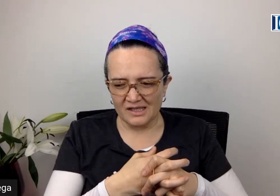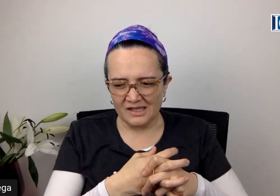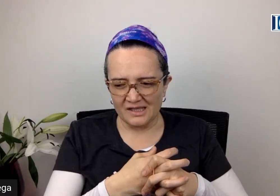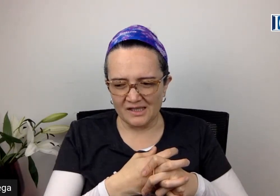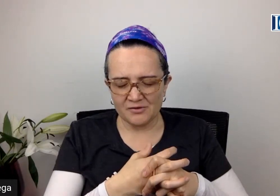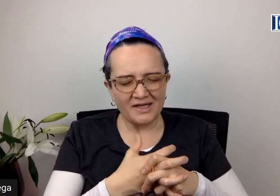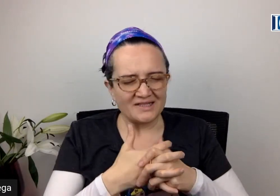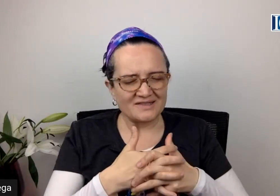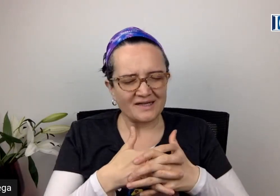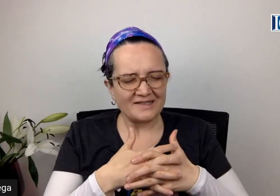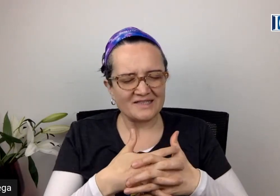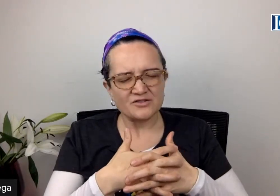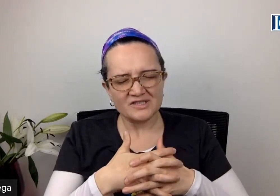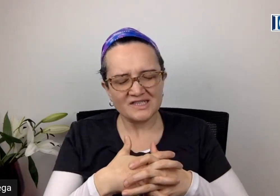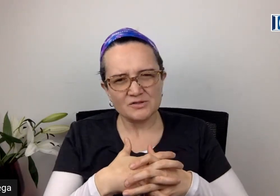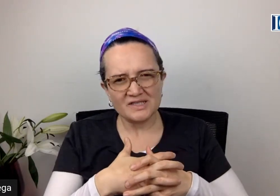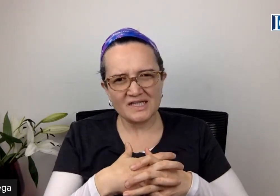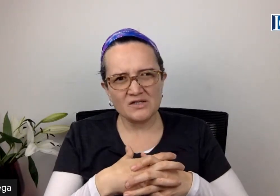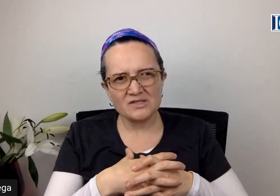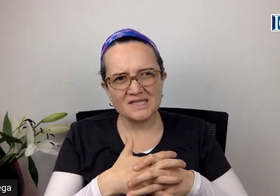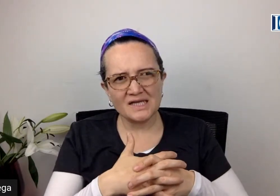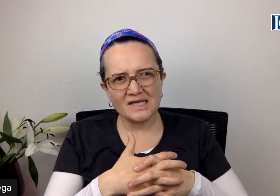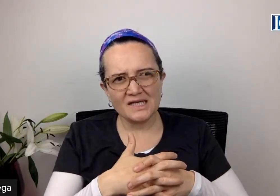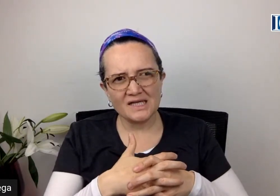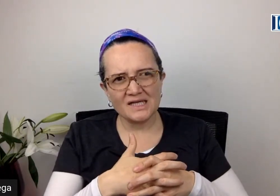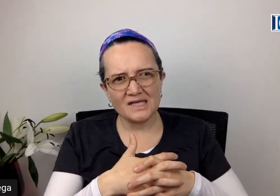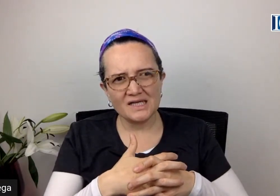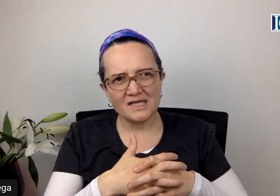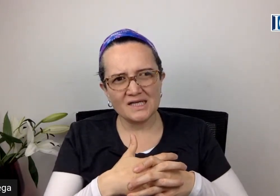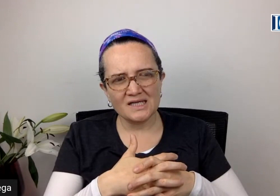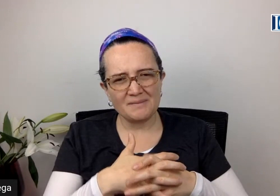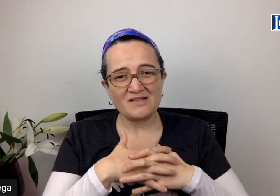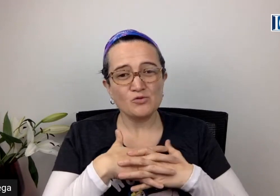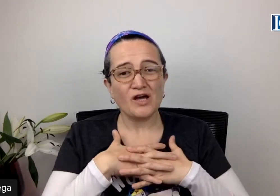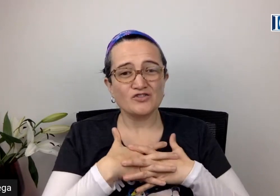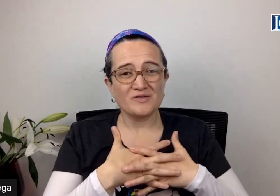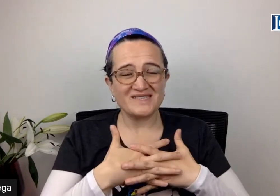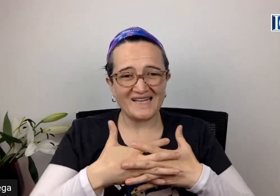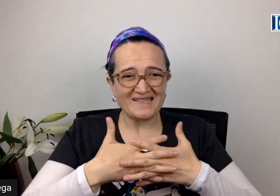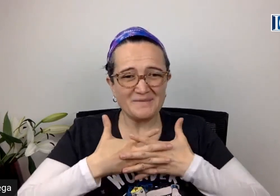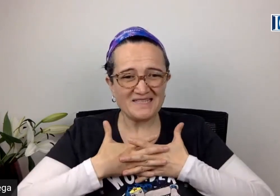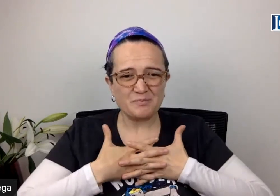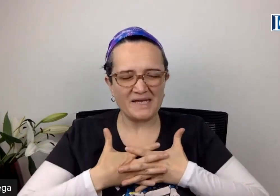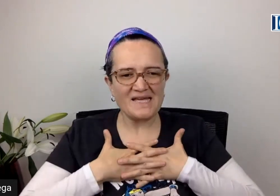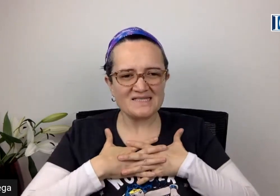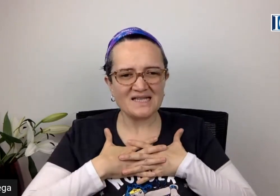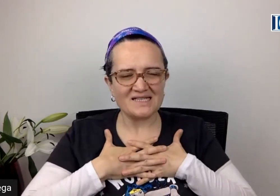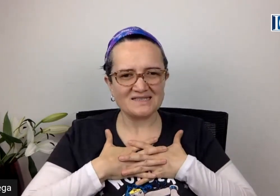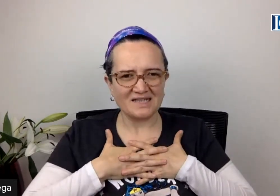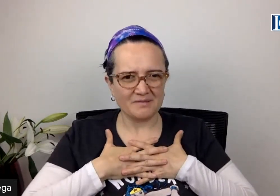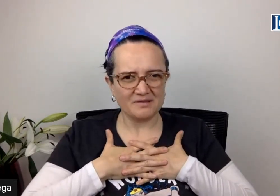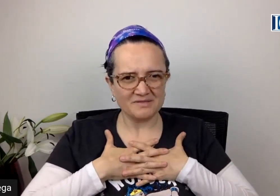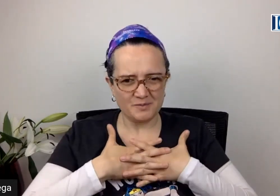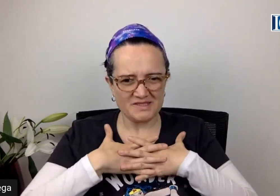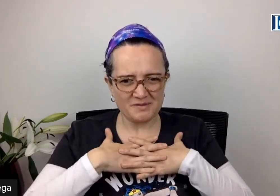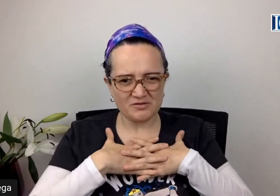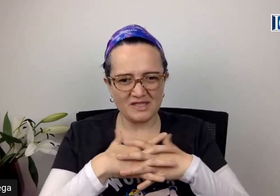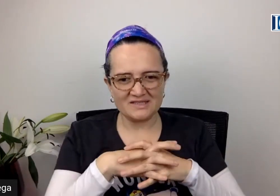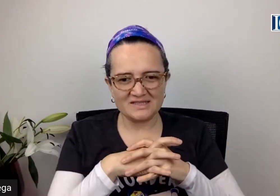Y una de las realizaciones que yo he tenido es que me ha ayudado a suavizar mi experiencia de ese tema, mi experiencia personal de ese